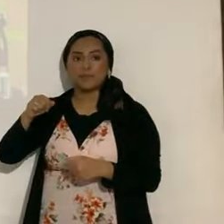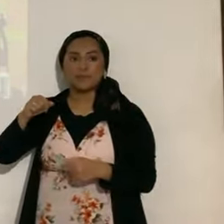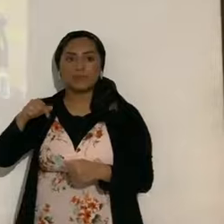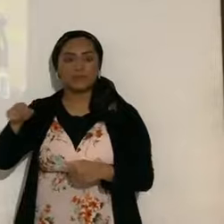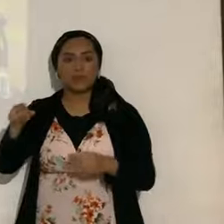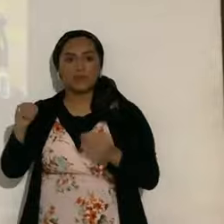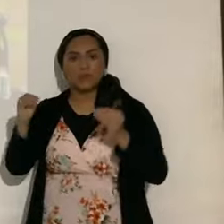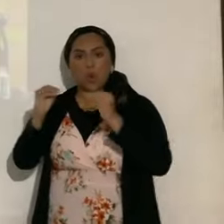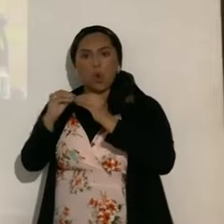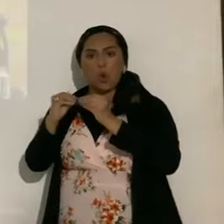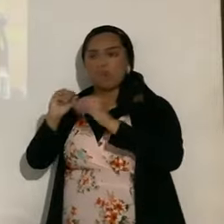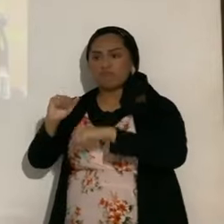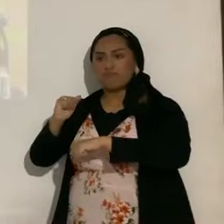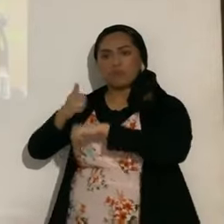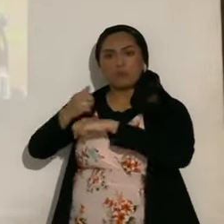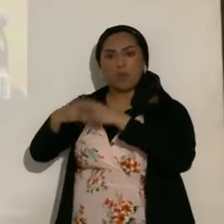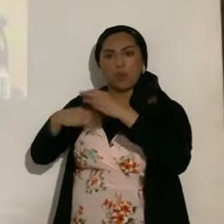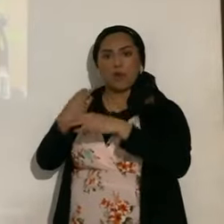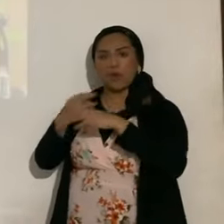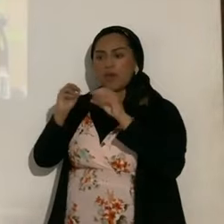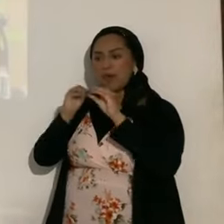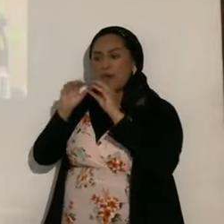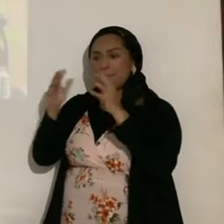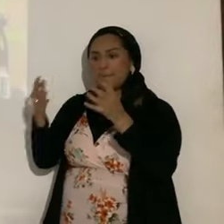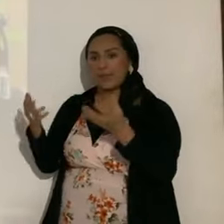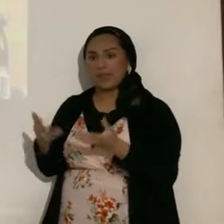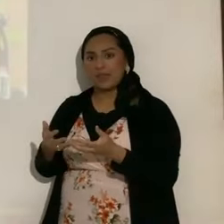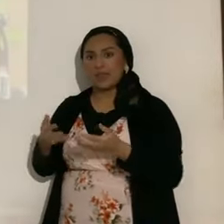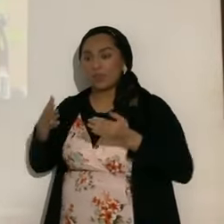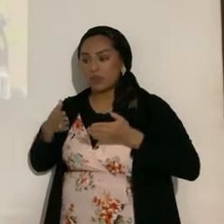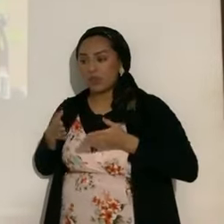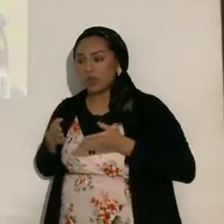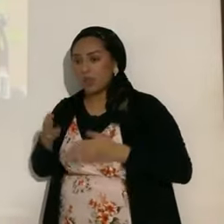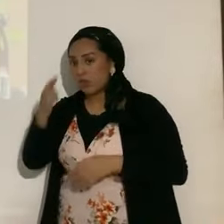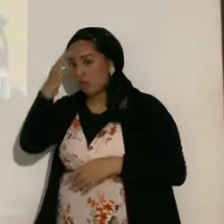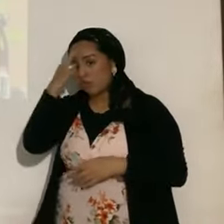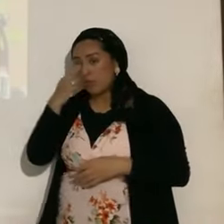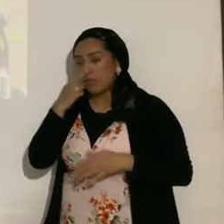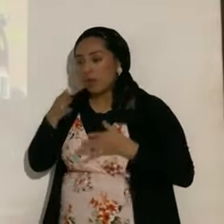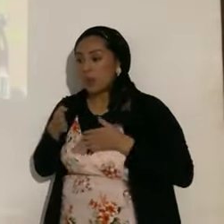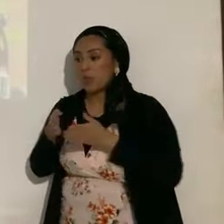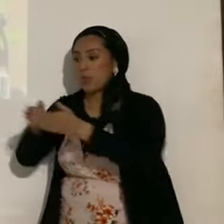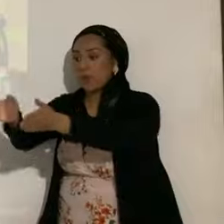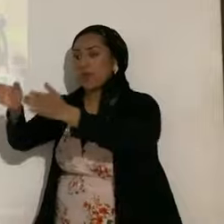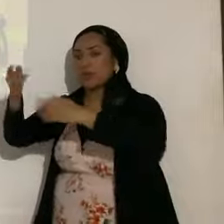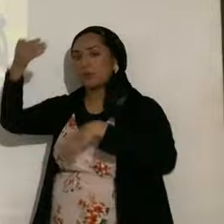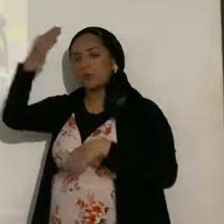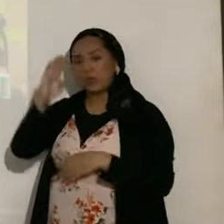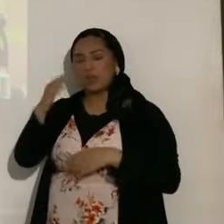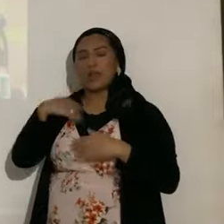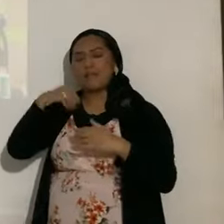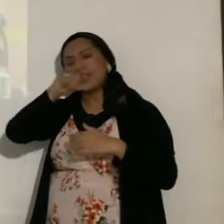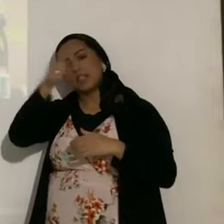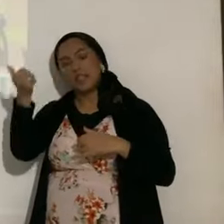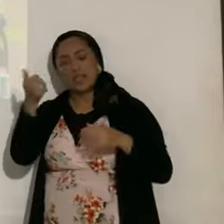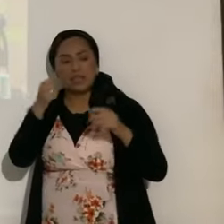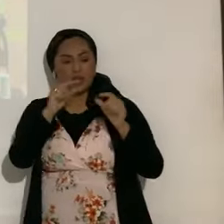prevalencia, digamos, en el mundo. El camino romano, a los dioses, es una secta. Hay otra secta, otro grupo religioso,